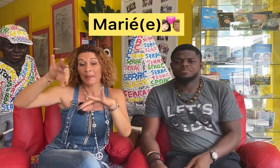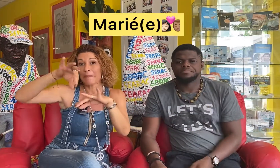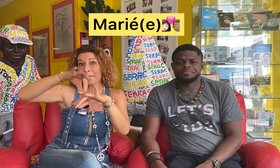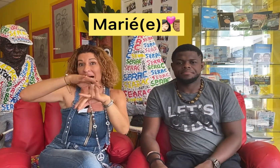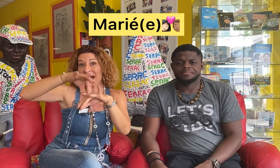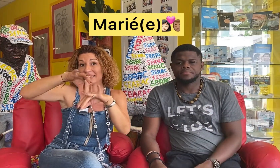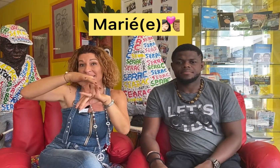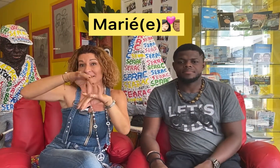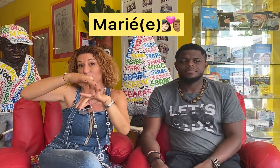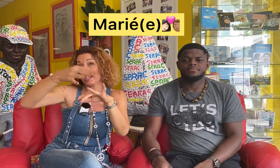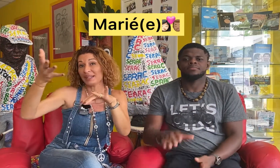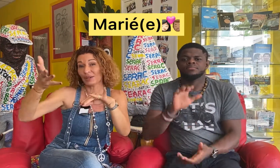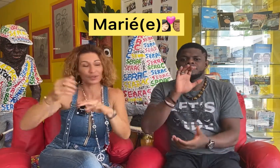Mariée. Oui, il l'alliance.